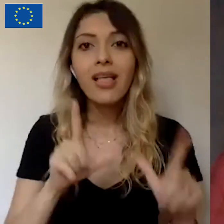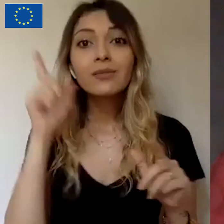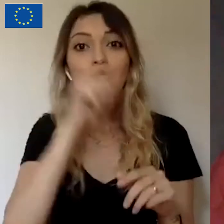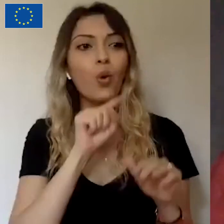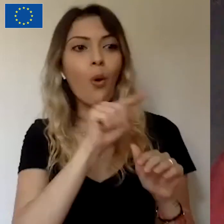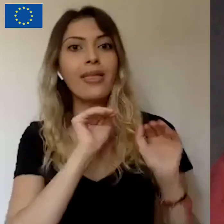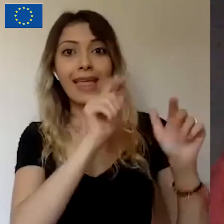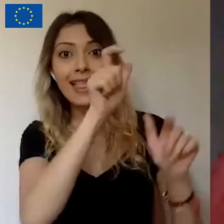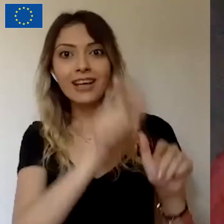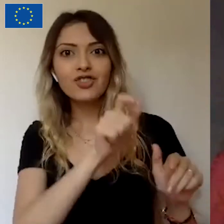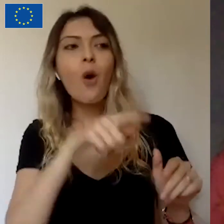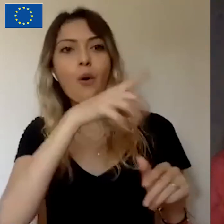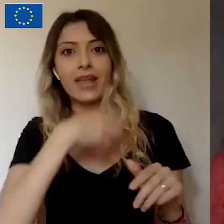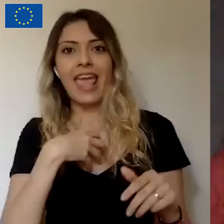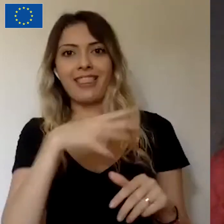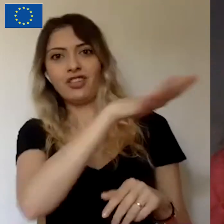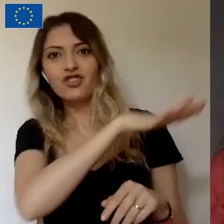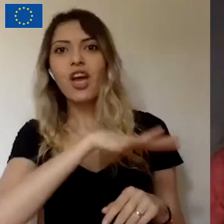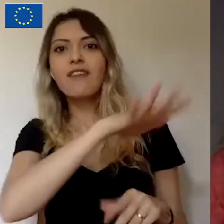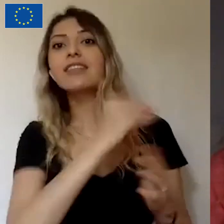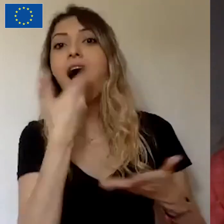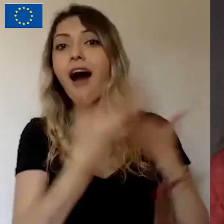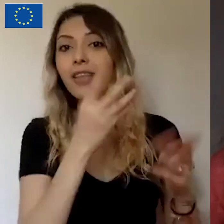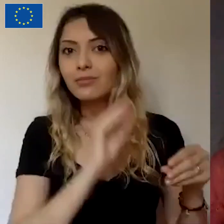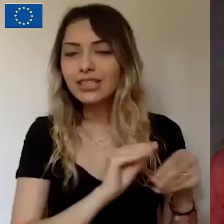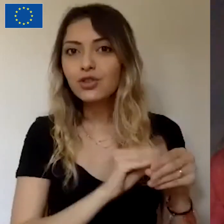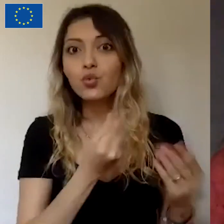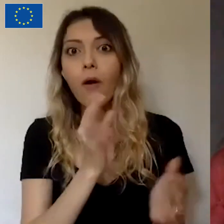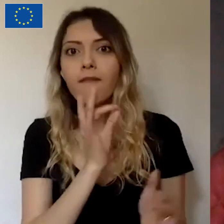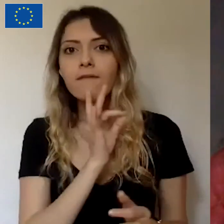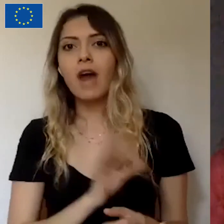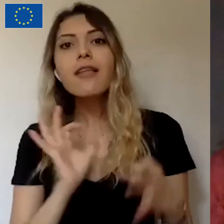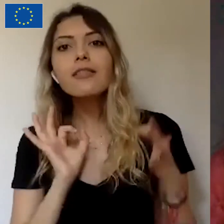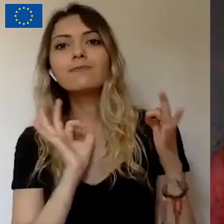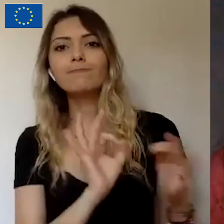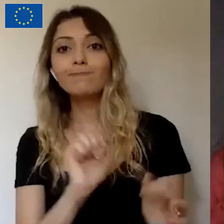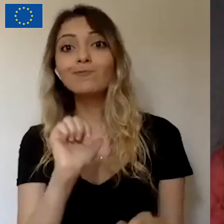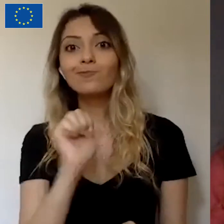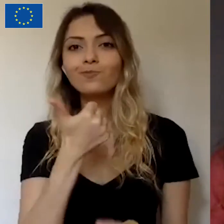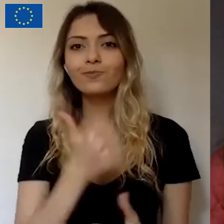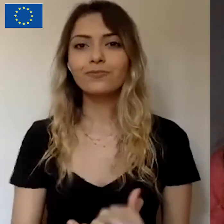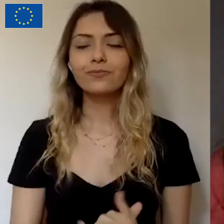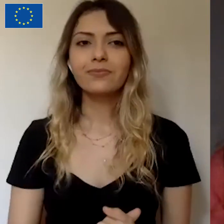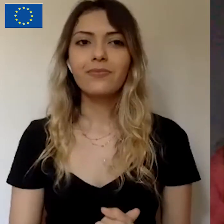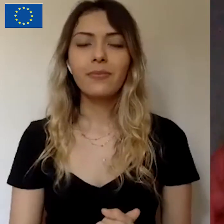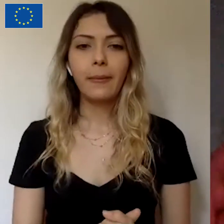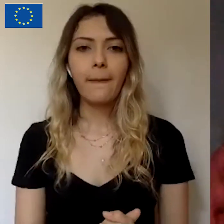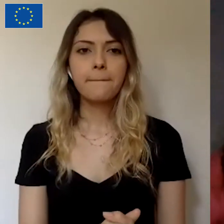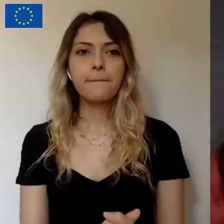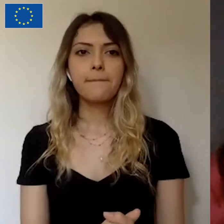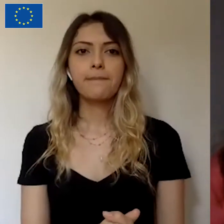için ve onların da farklı destekçilerini kampanyanıza yönlendirmeniz için olumlu bir araç oluyor.